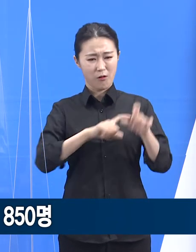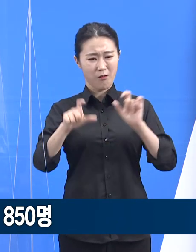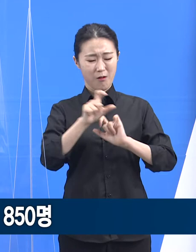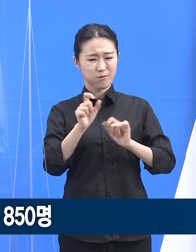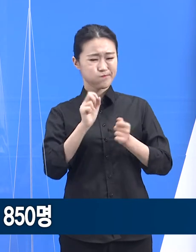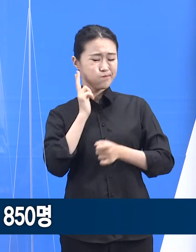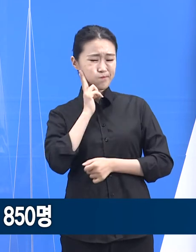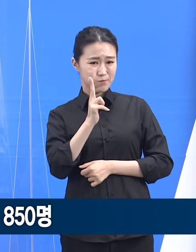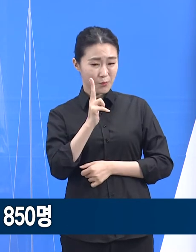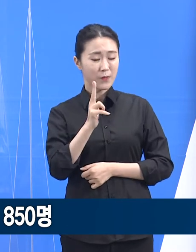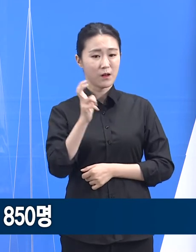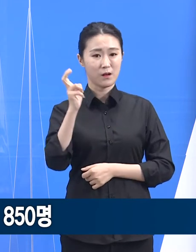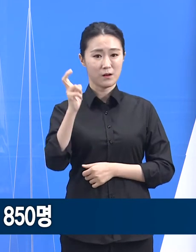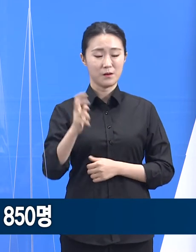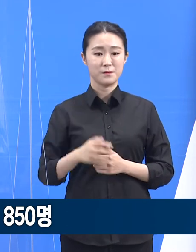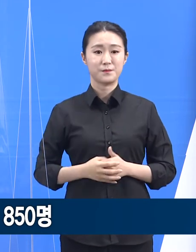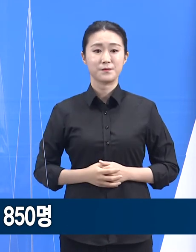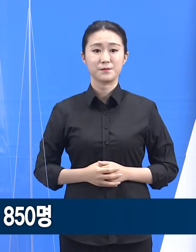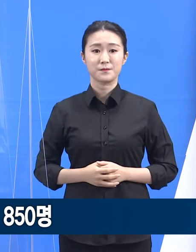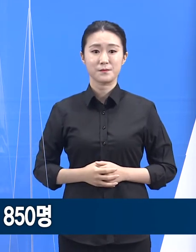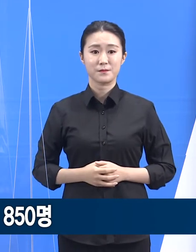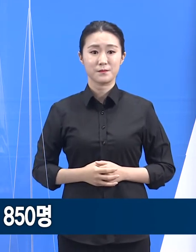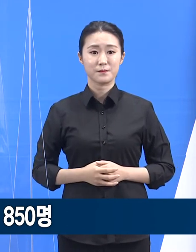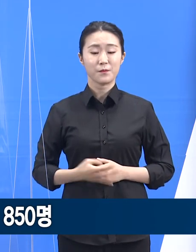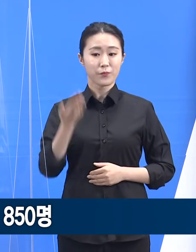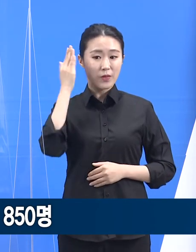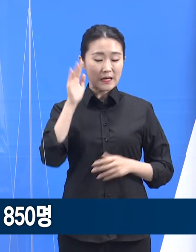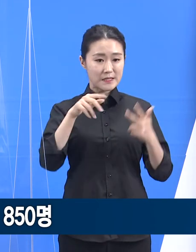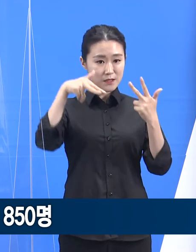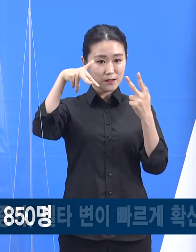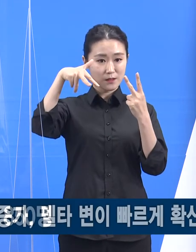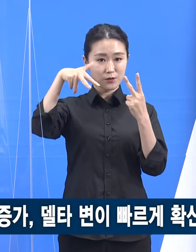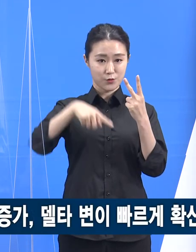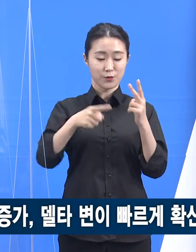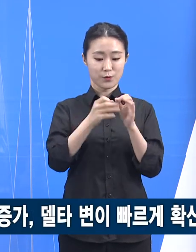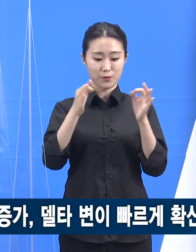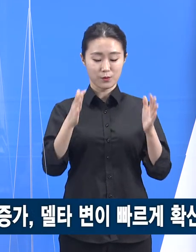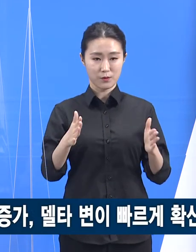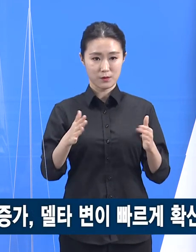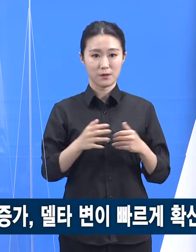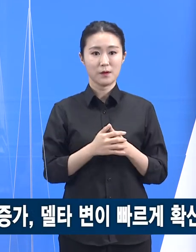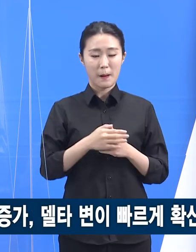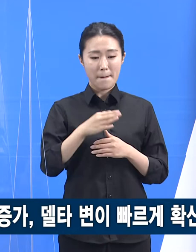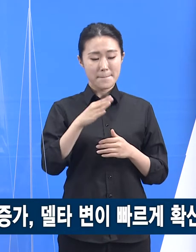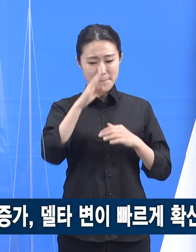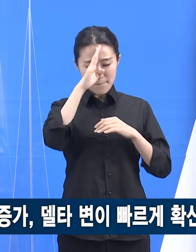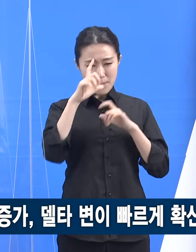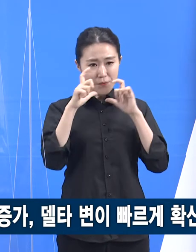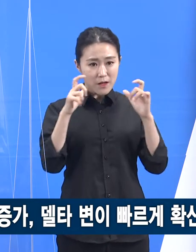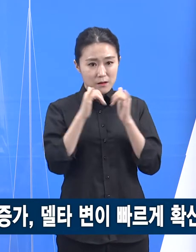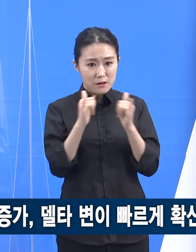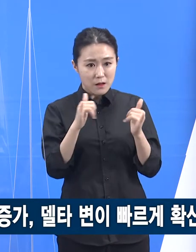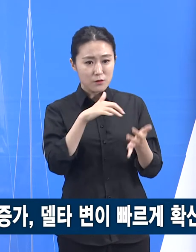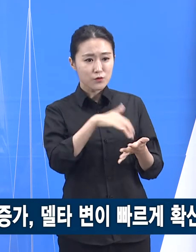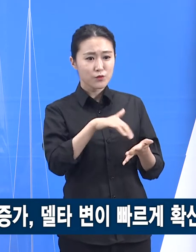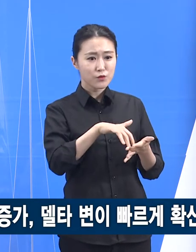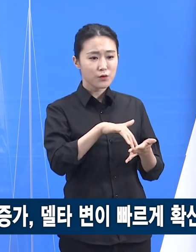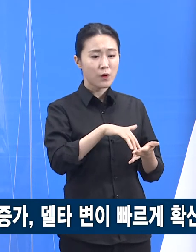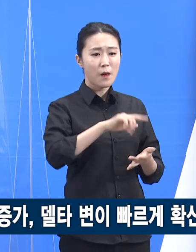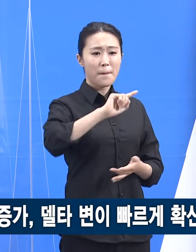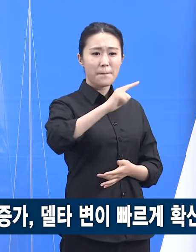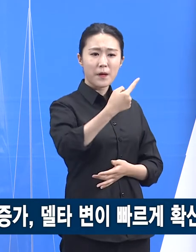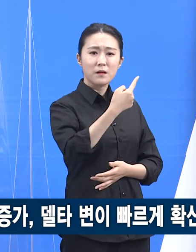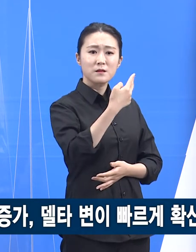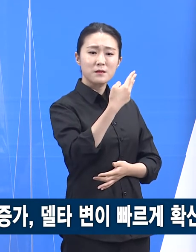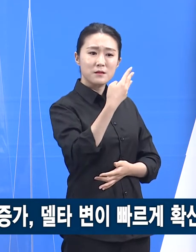이미 우세종으로 자리 잡았습니다. 최근 2주간 도내 델타 변이 확진자 수는 143명에서 850명으로